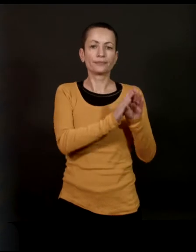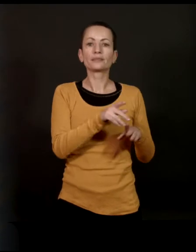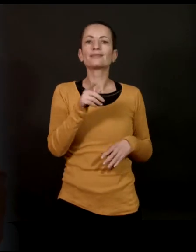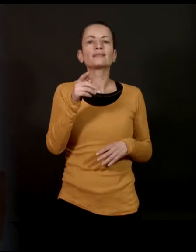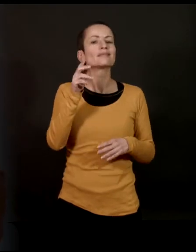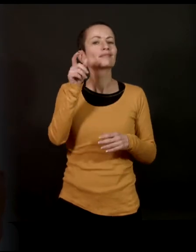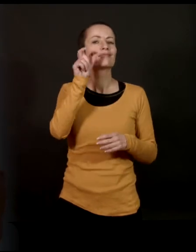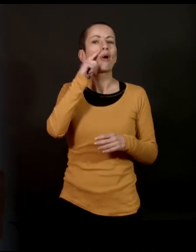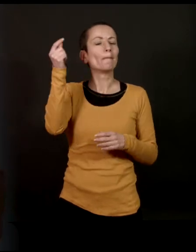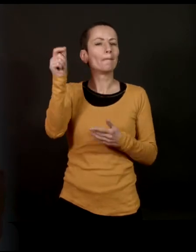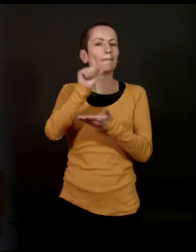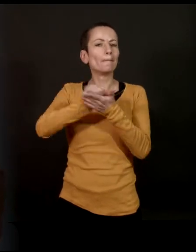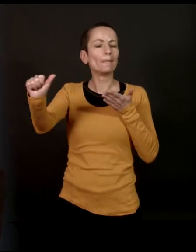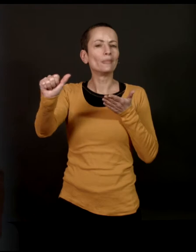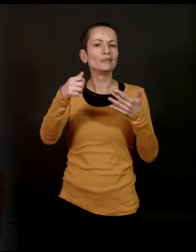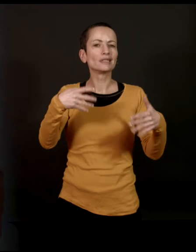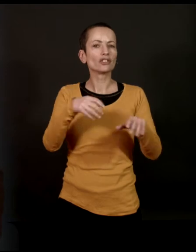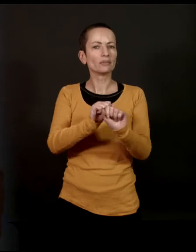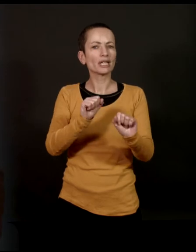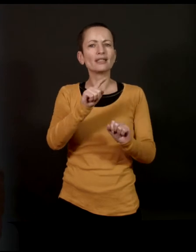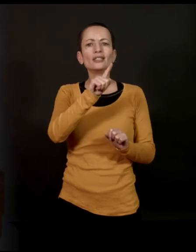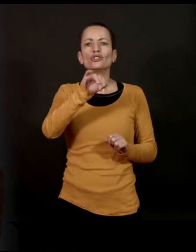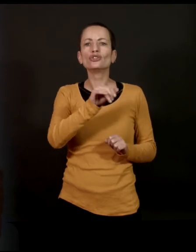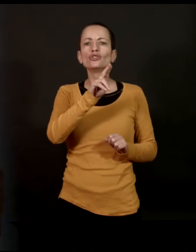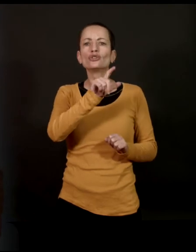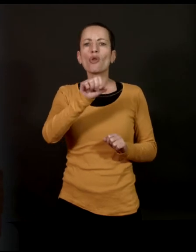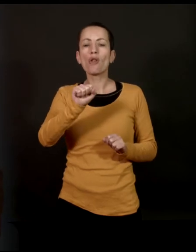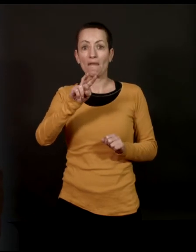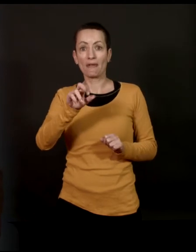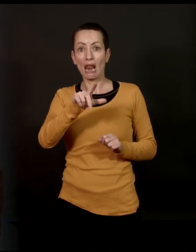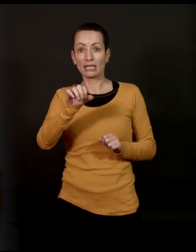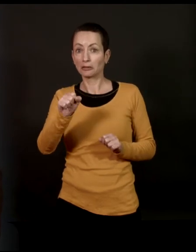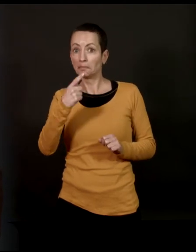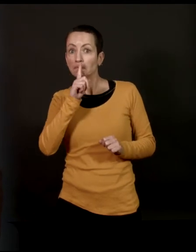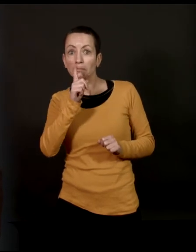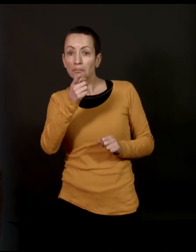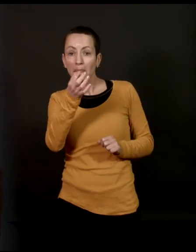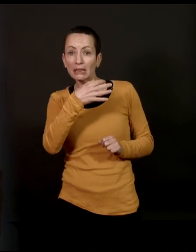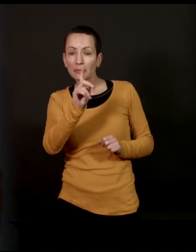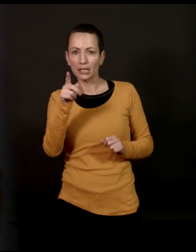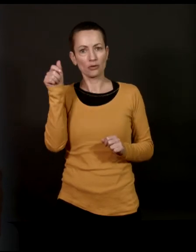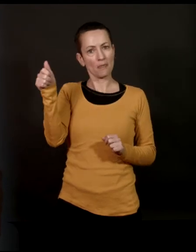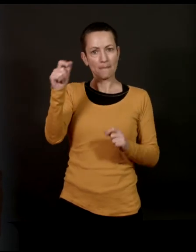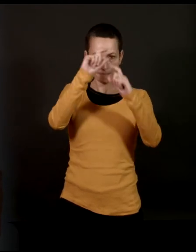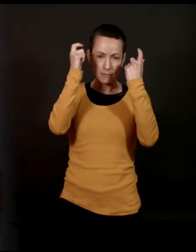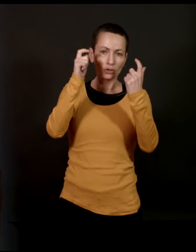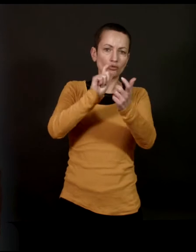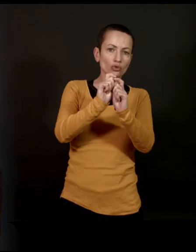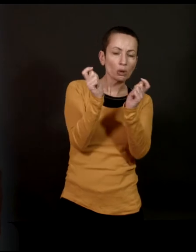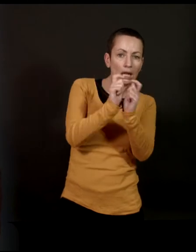Et dans ces romanciers du 19e siècle, vous ne citez pas Jules Vallès. Mais est-ce que lui, qui était à la fois journaliste, écrivain, qui a